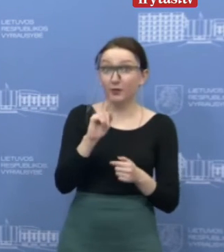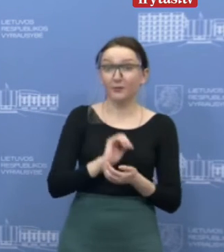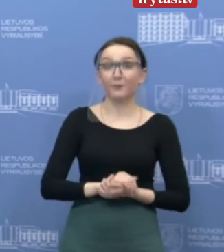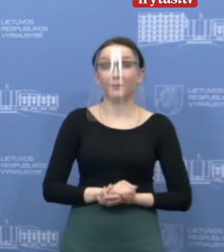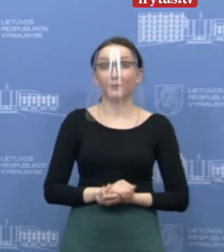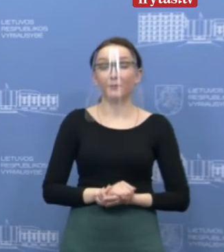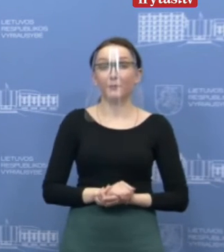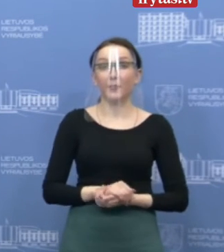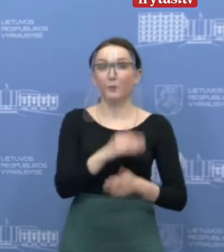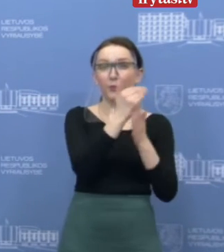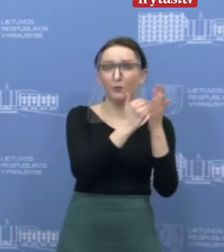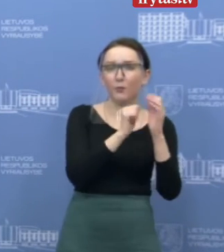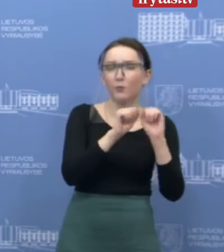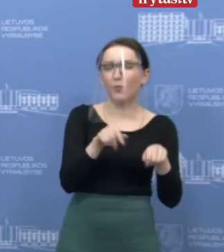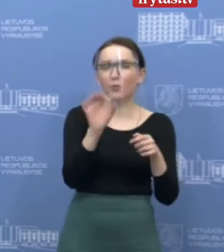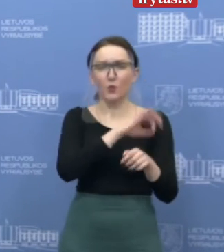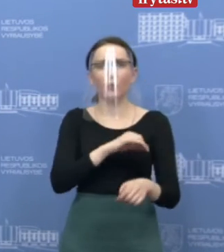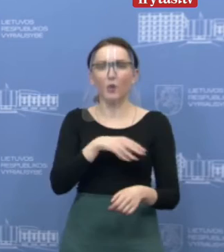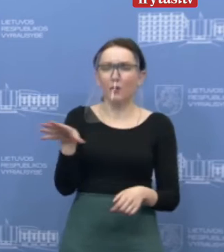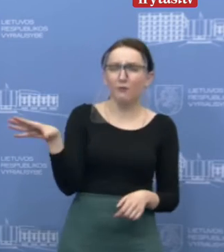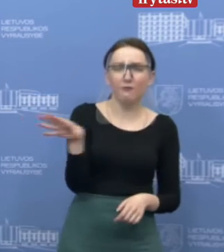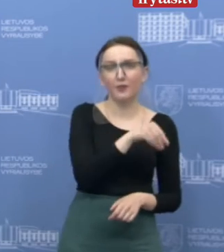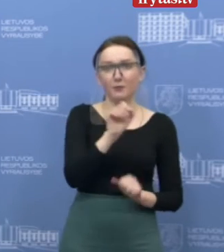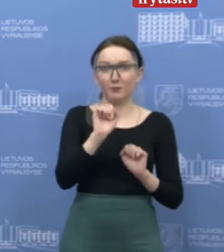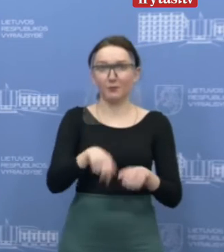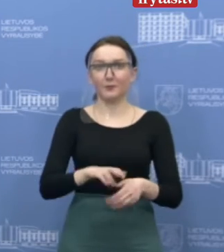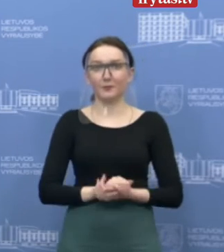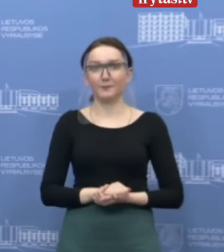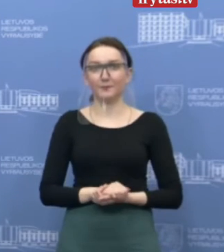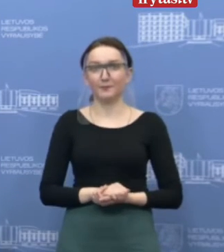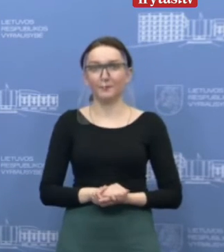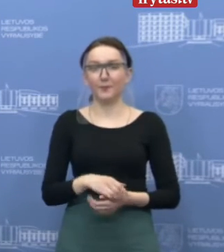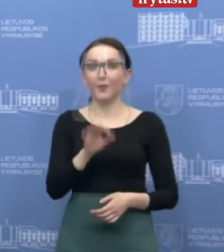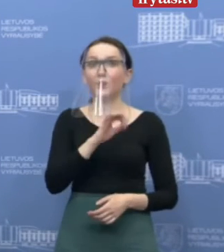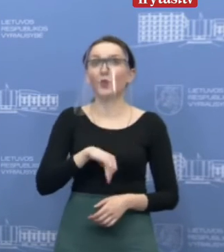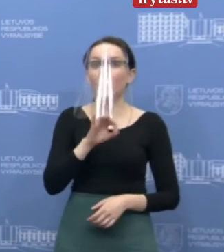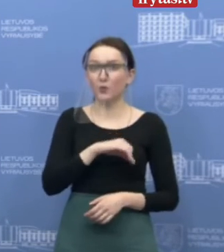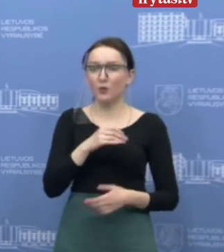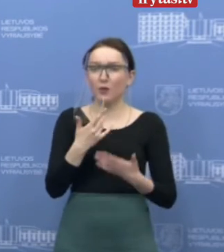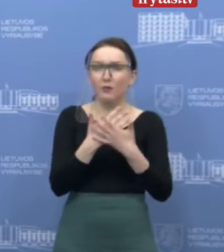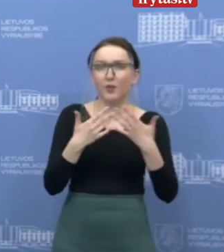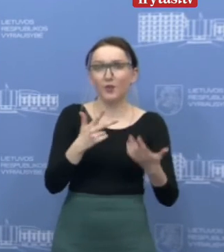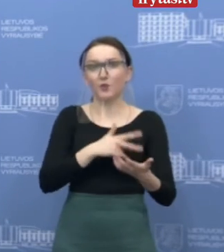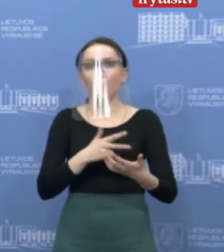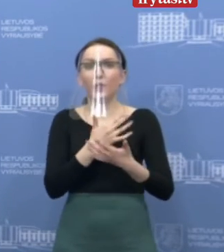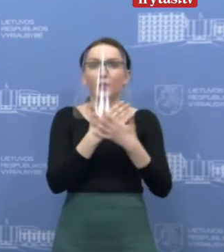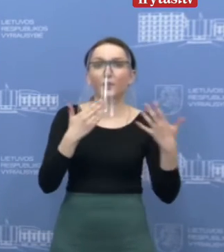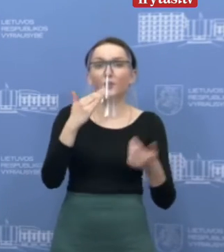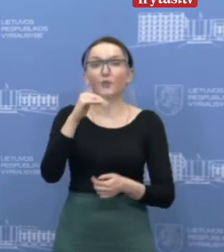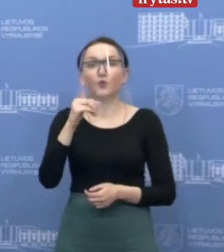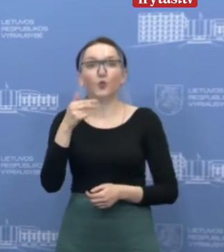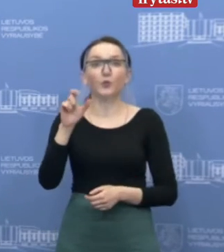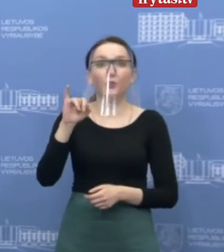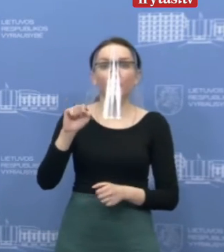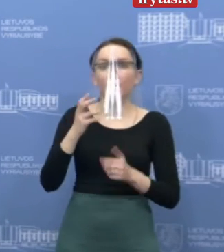tačiau programėlė gali naudotis absoliučiai visi ir naudotis šitomis socialinėmis funkcijomis